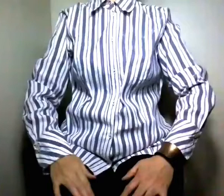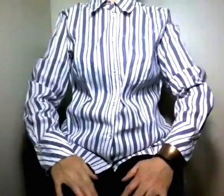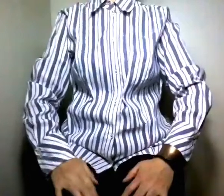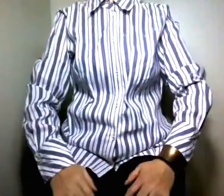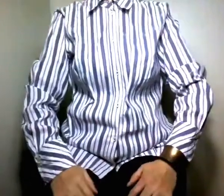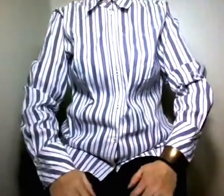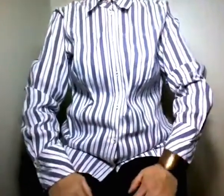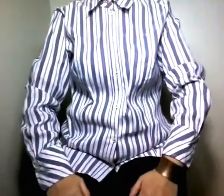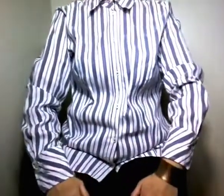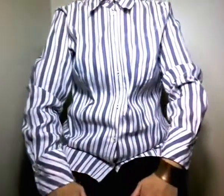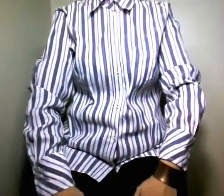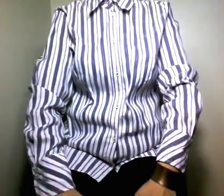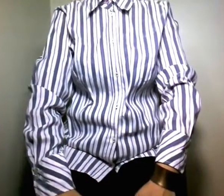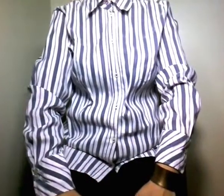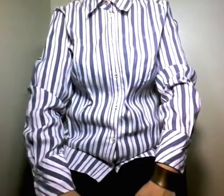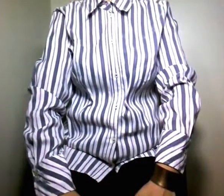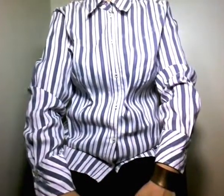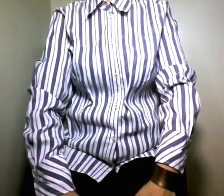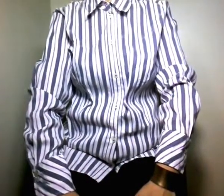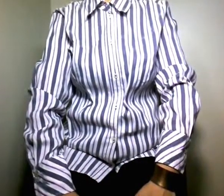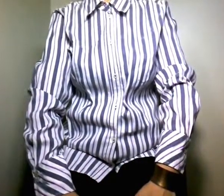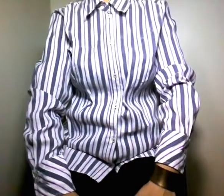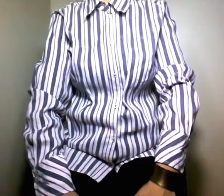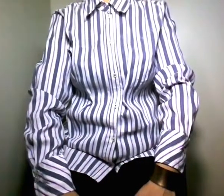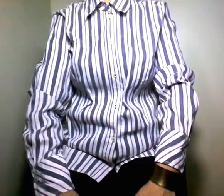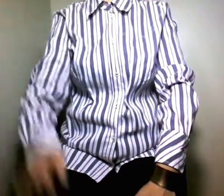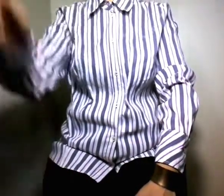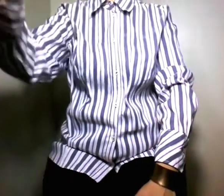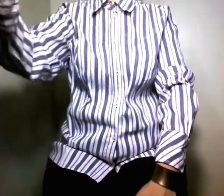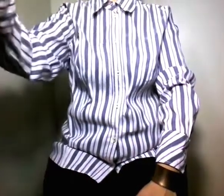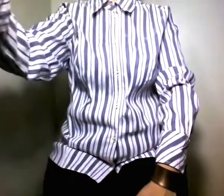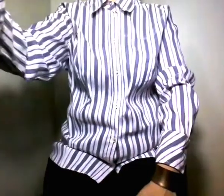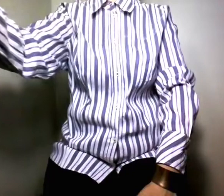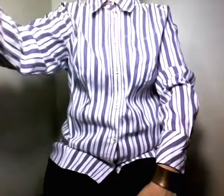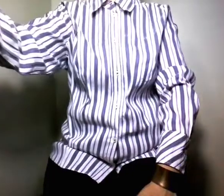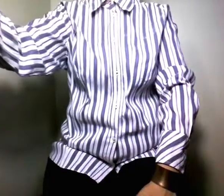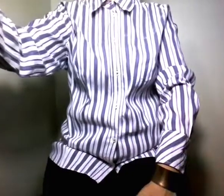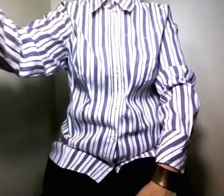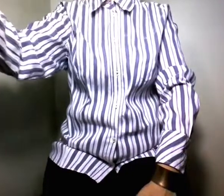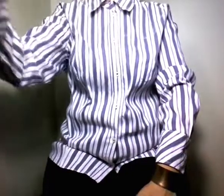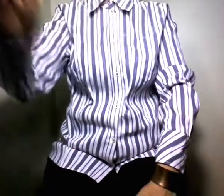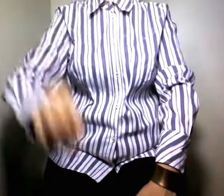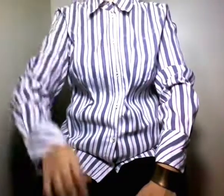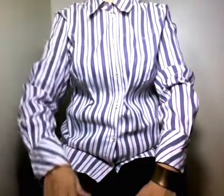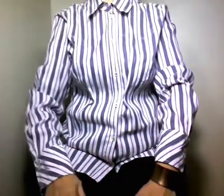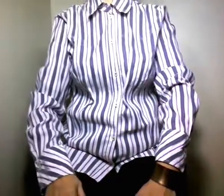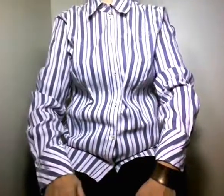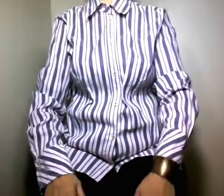بسم الله الرحمن الرحيم السلام عليكم مرحبا بكم أصدقائي آلا وسهلا بكم في